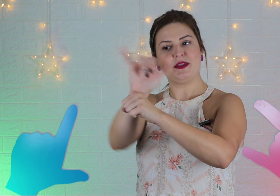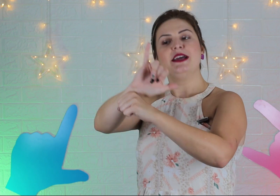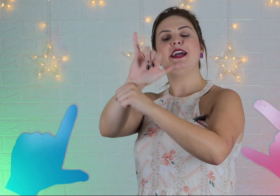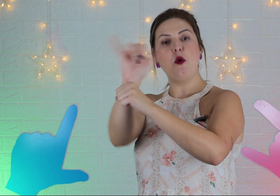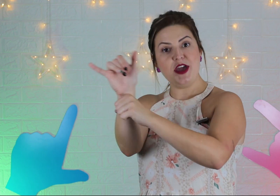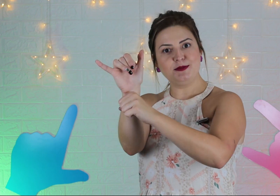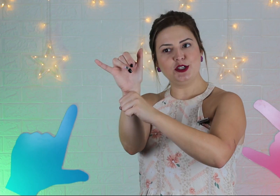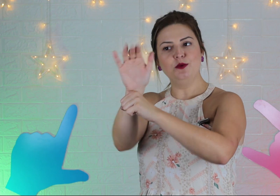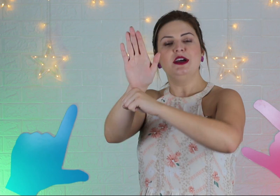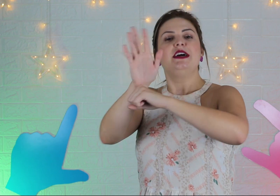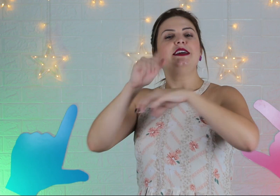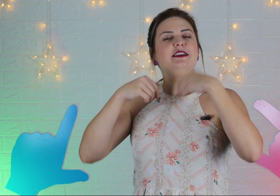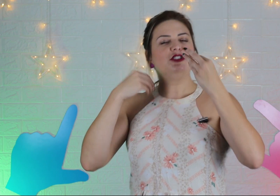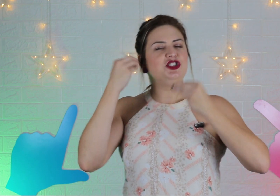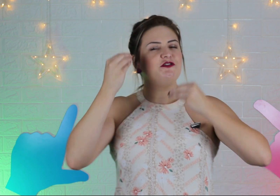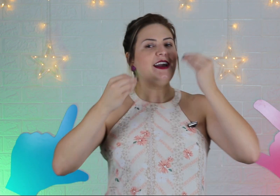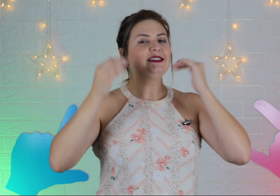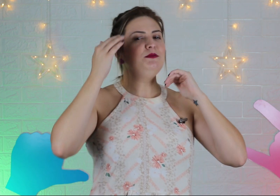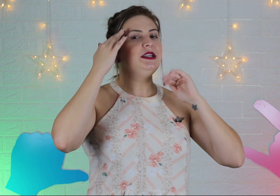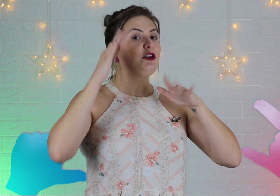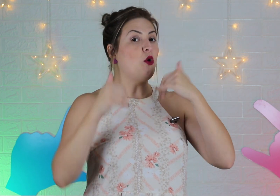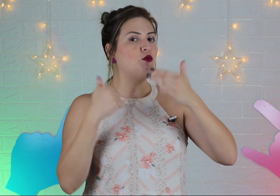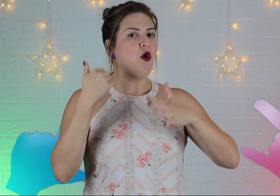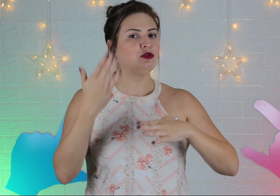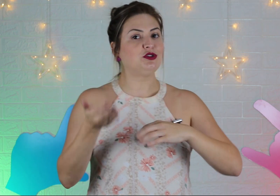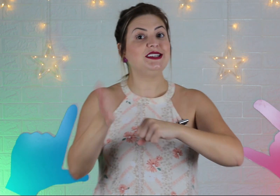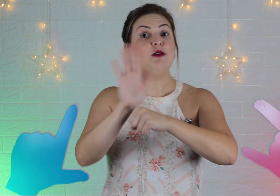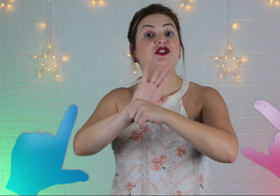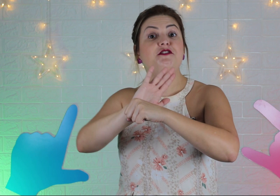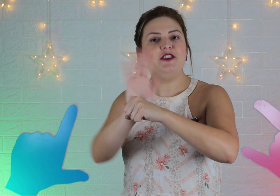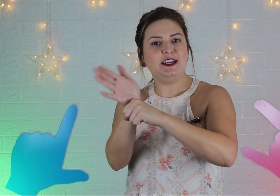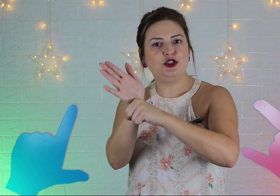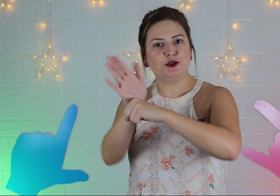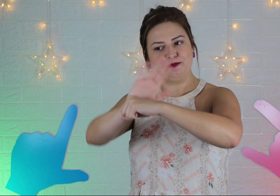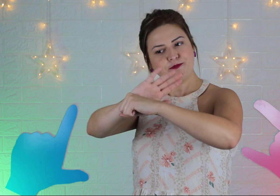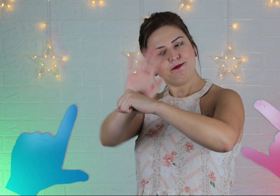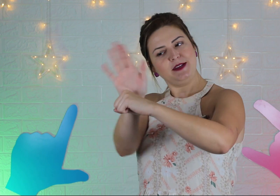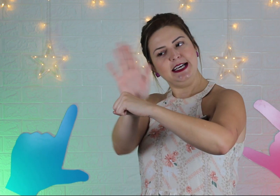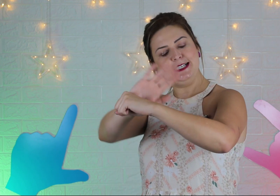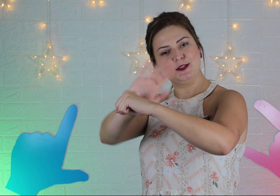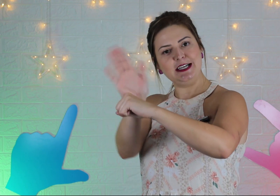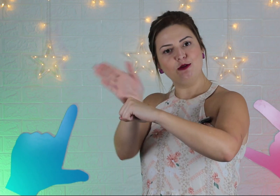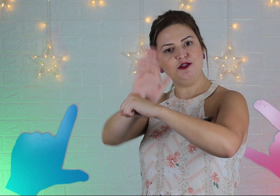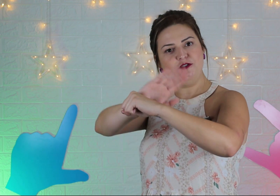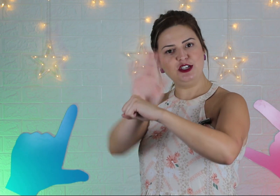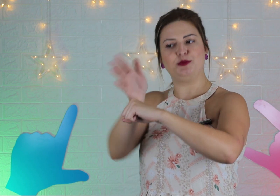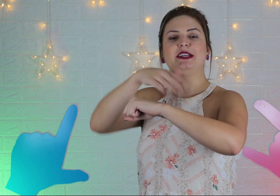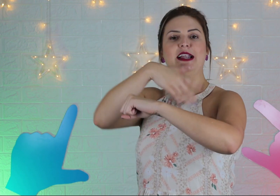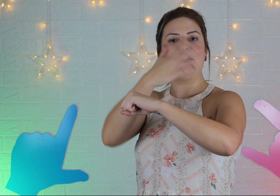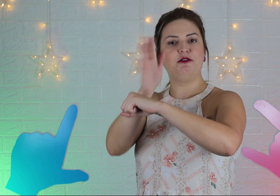que é o Y. E aí a gente vai assimilar com outro sinal de vídeo. Esse é o sinal de vídeo, porque tá lá o